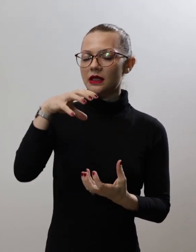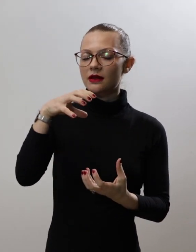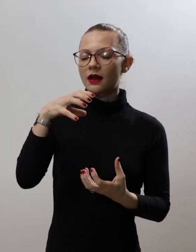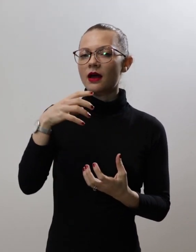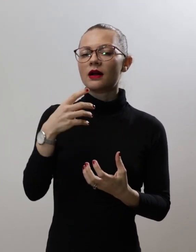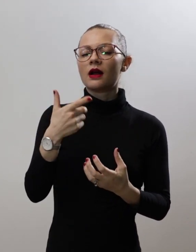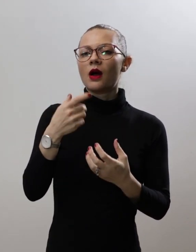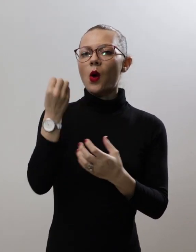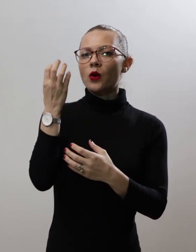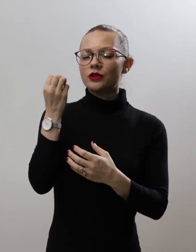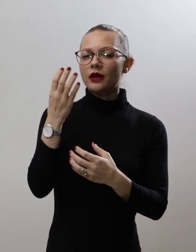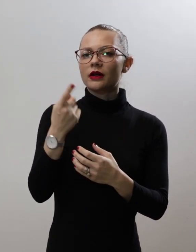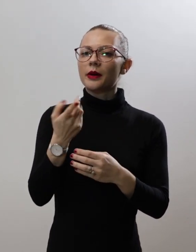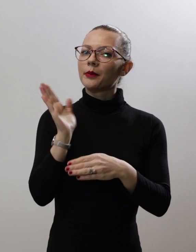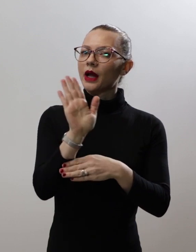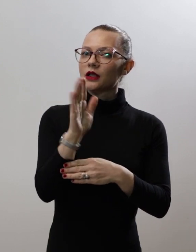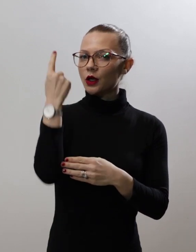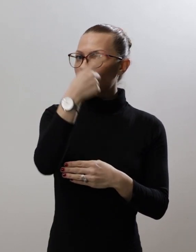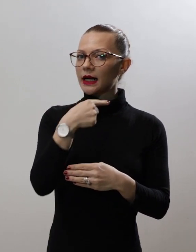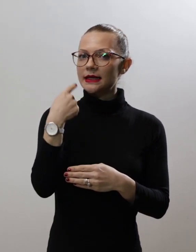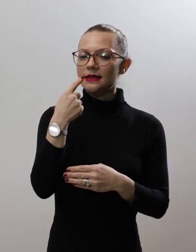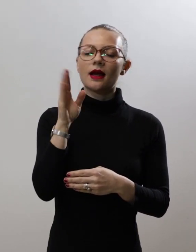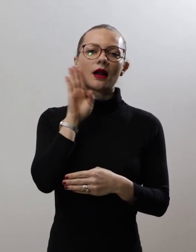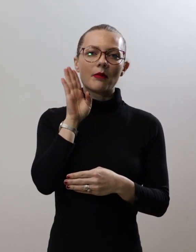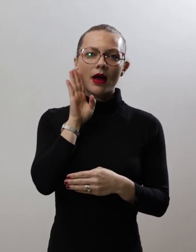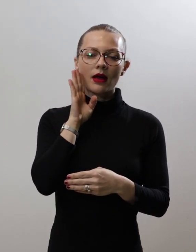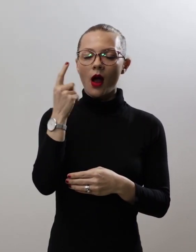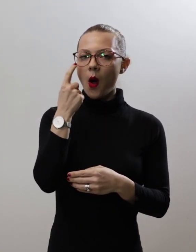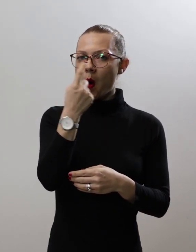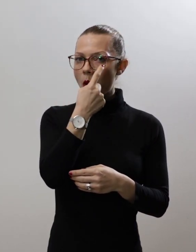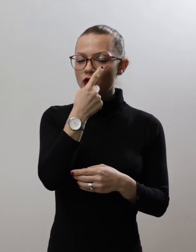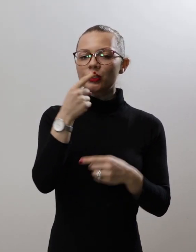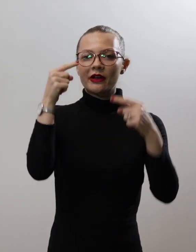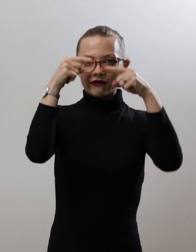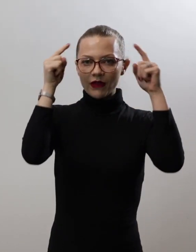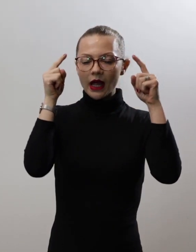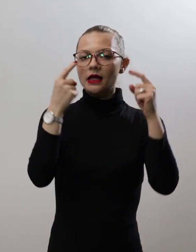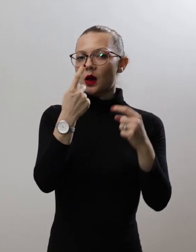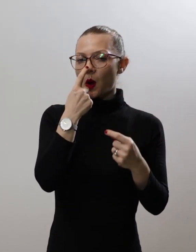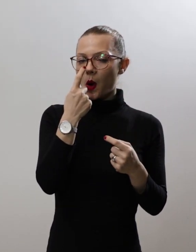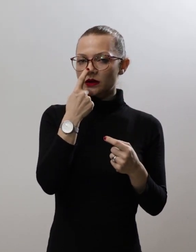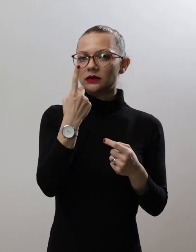оджакот, е прикажано лицето на мајката, очи, веги, нос и фризурата.